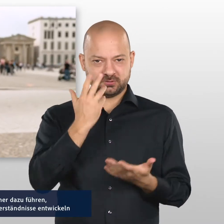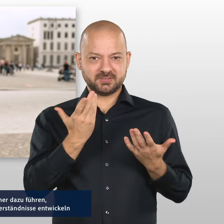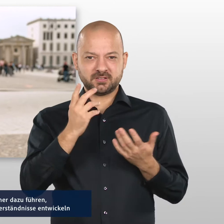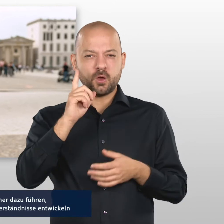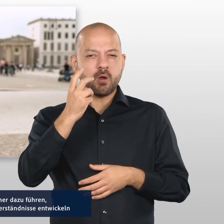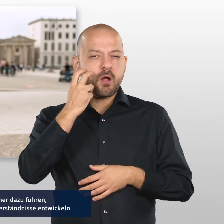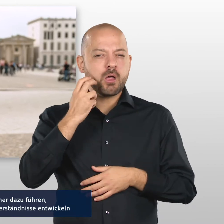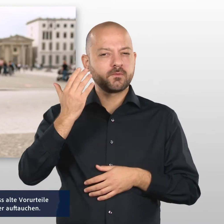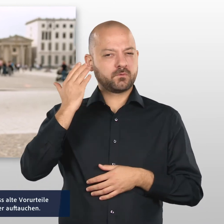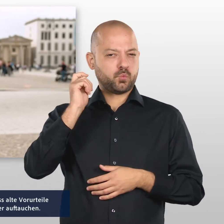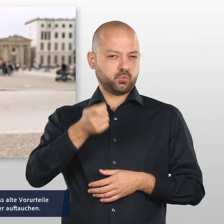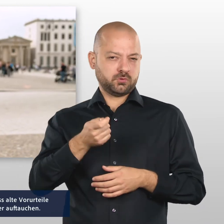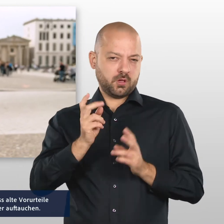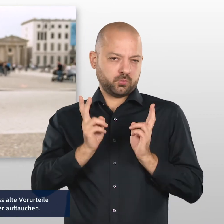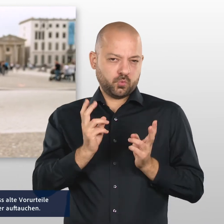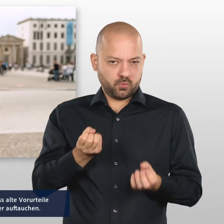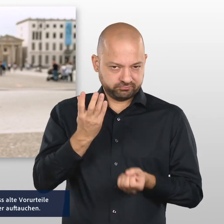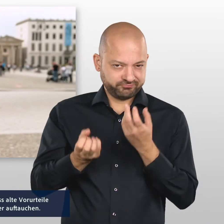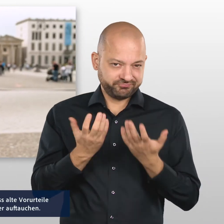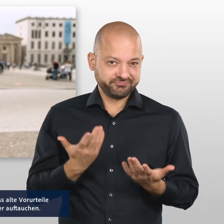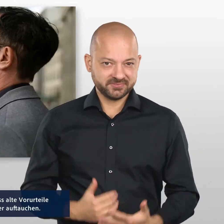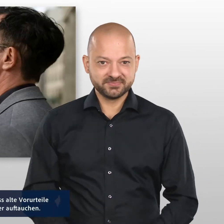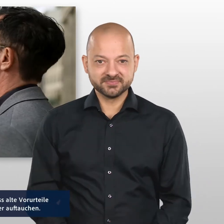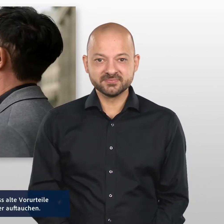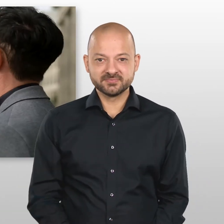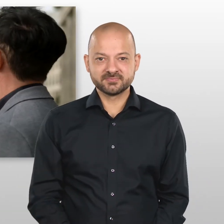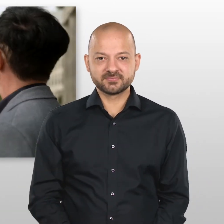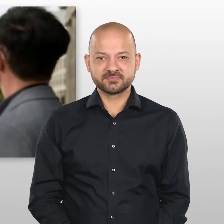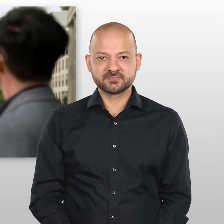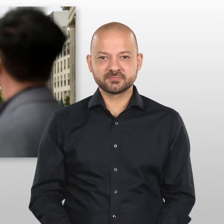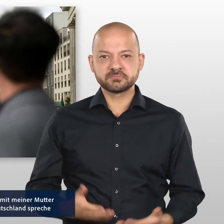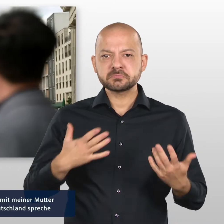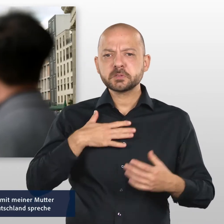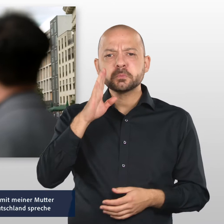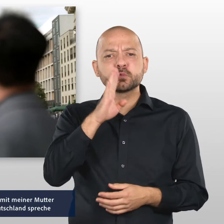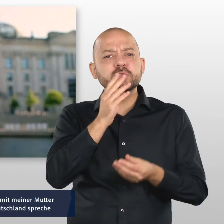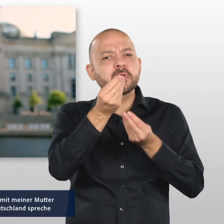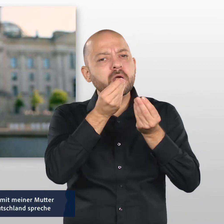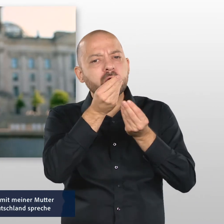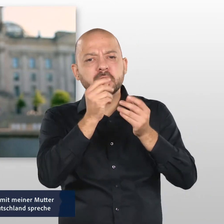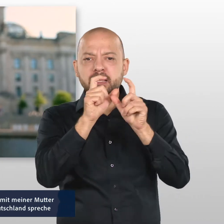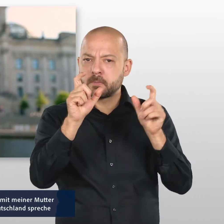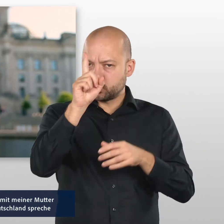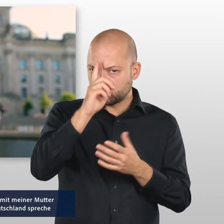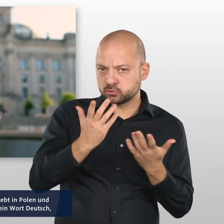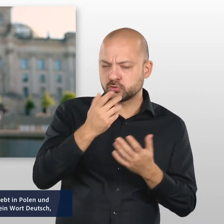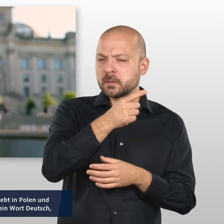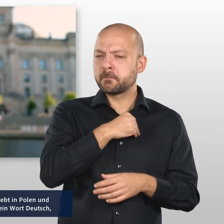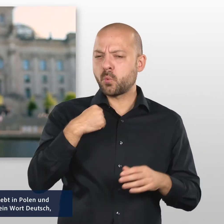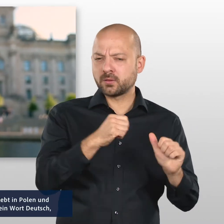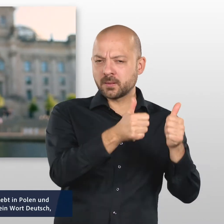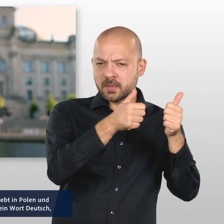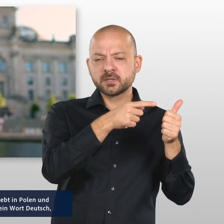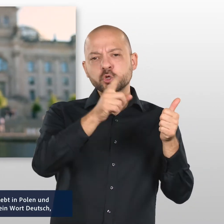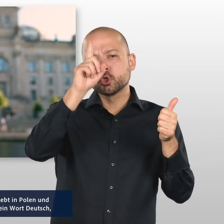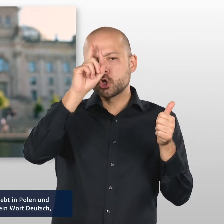entwickeln oder dass alte Vorurteile wieder auftauchen. Wenn ich mit meiner Mutter über Deutschland spreche und sie lebt